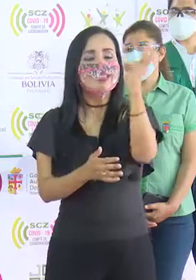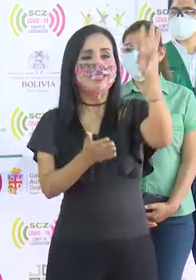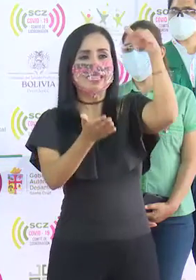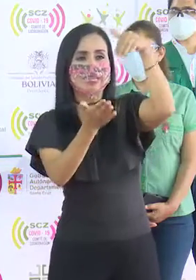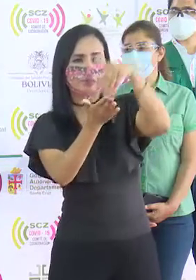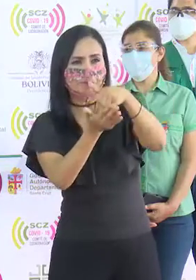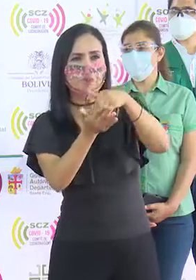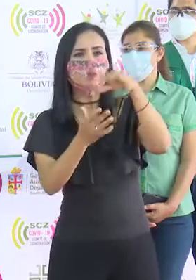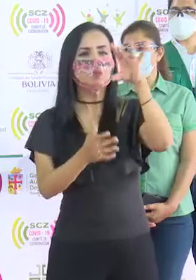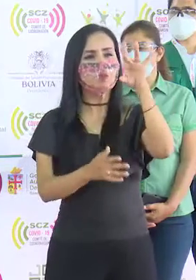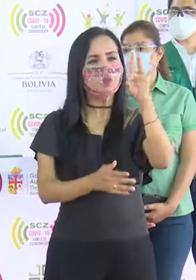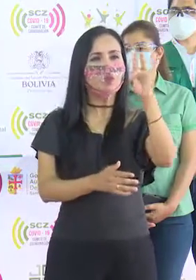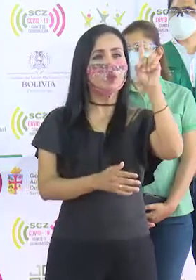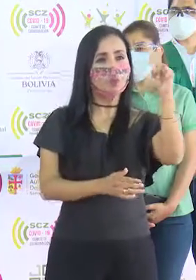.081 bolivianos. ¡Gracias!